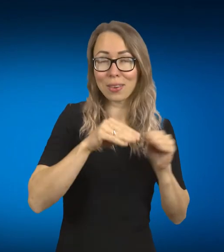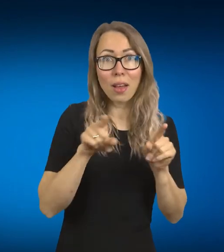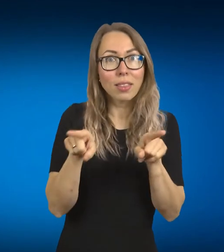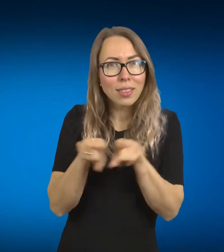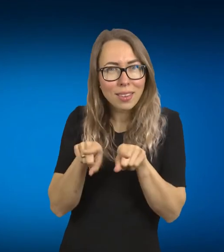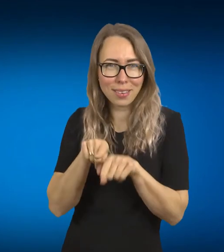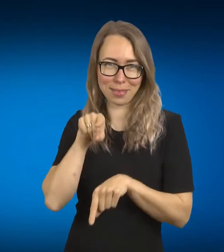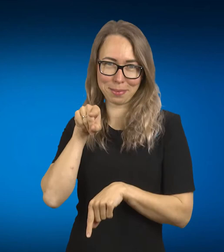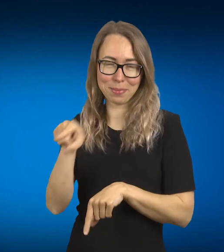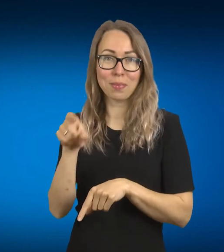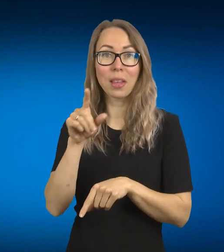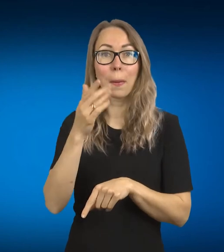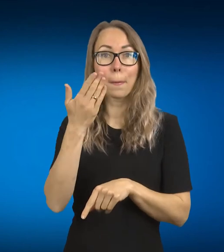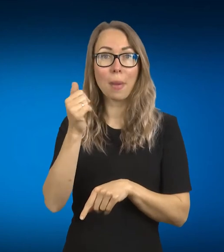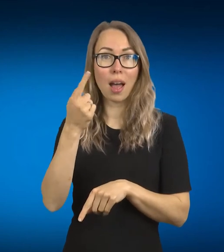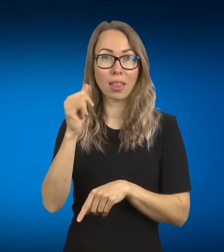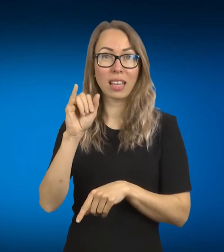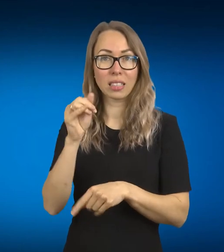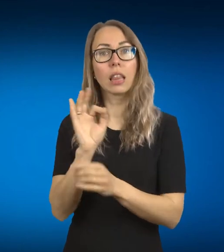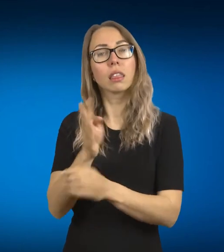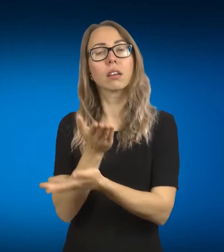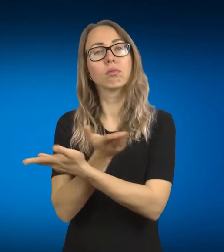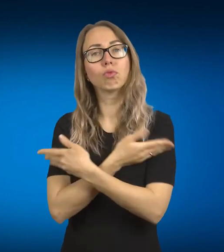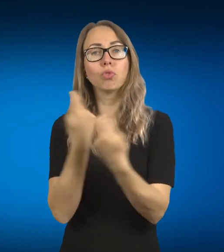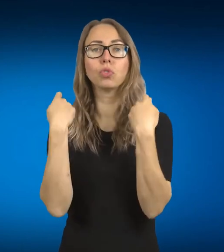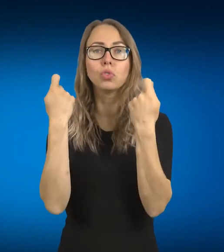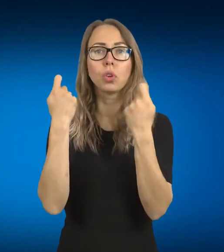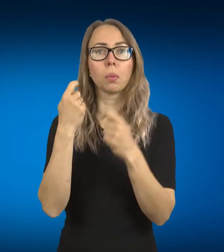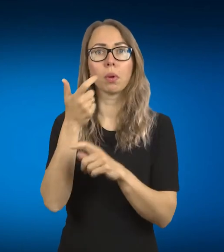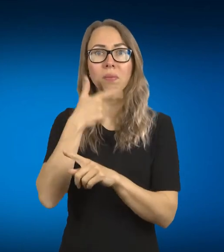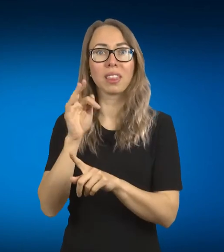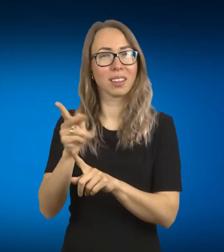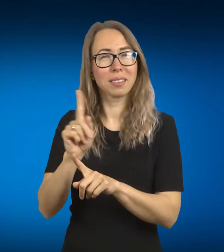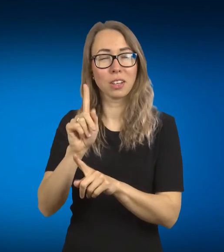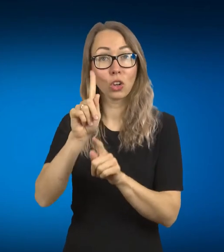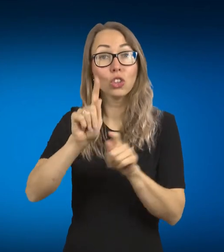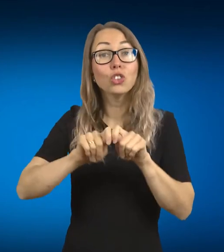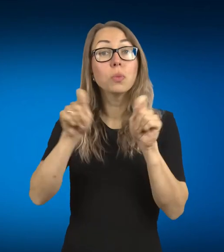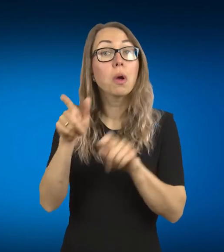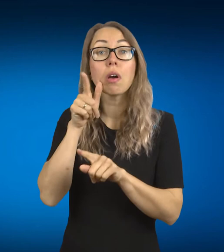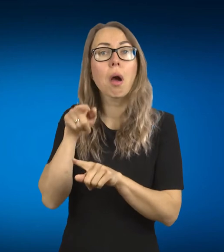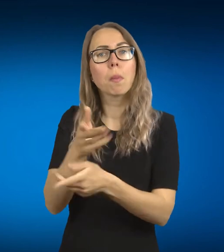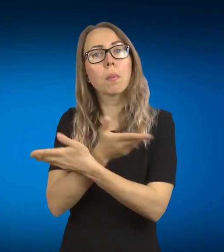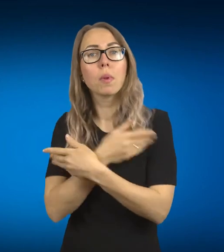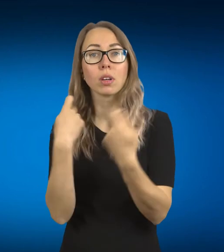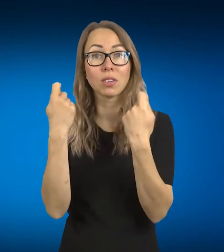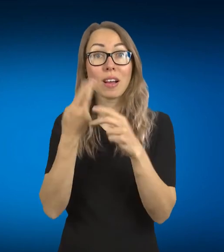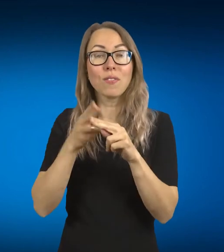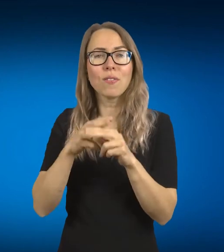apsiribosti vien marškinėliais ir džemperiais, pradėjome nuo to, nes galbūt Marijas akcentuoti būtent, kas